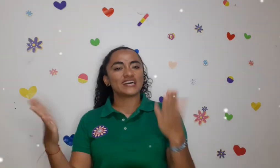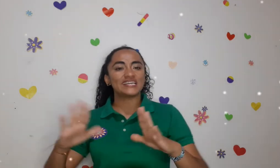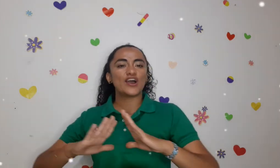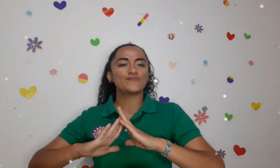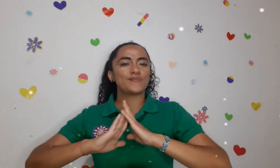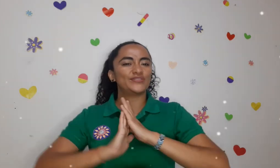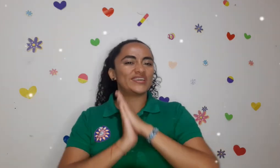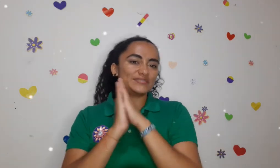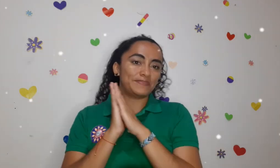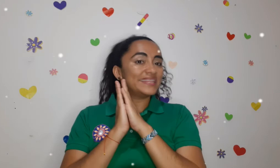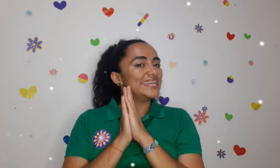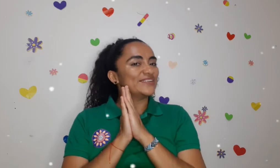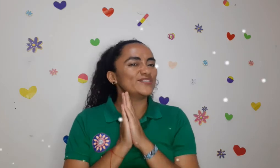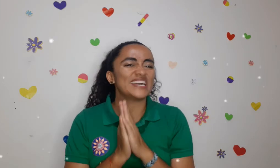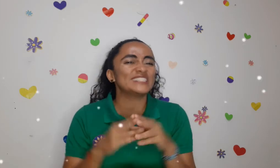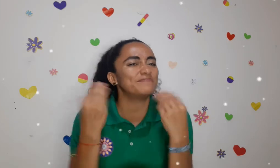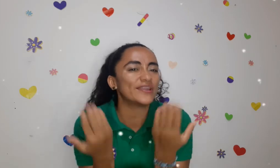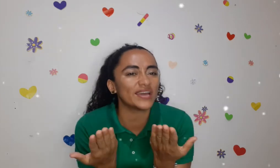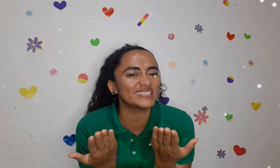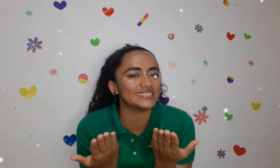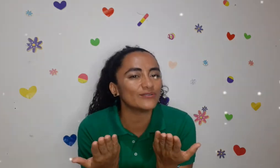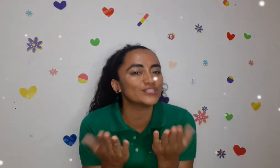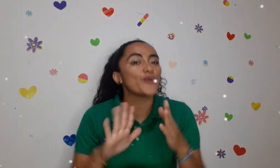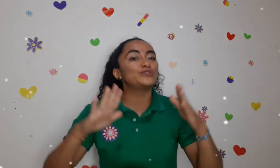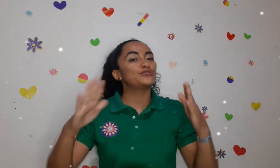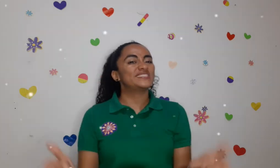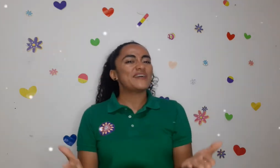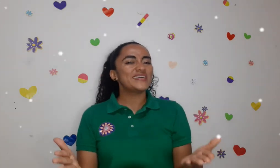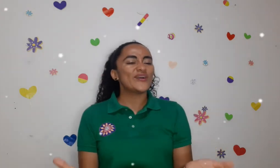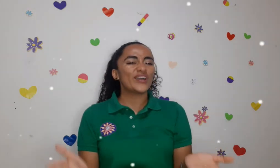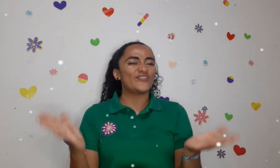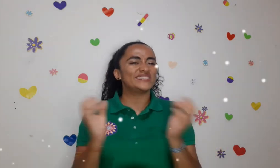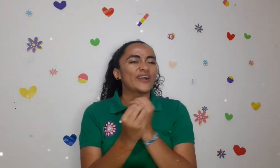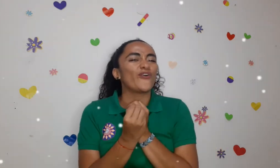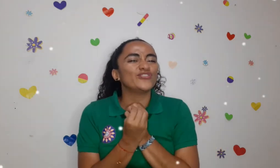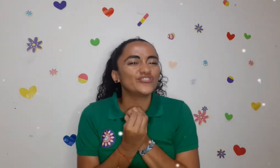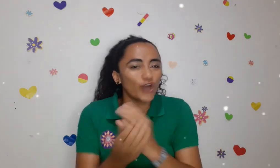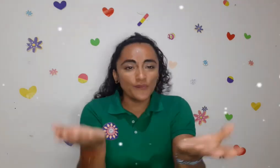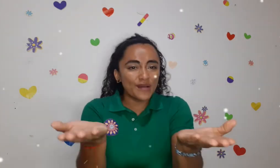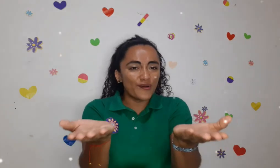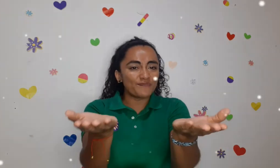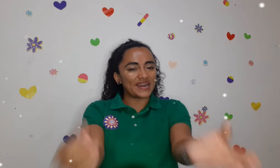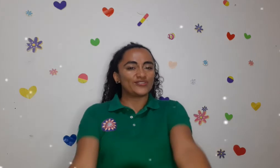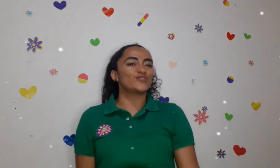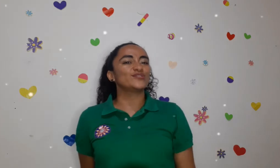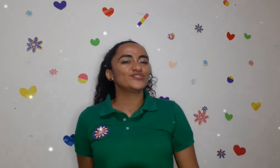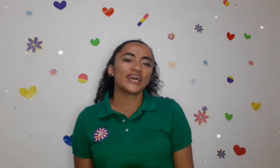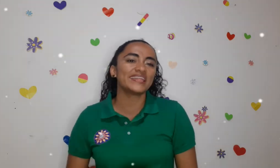ha llegado el momento de despedirnos. Espero que les haya gustado mucho este video, que lo hice con todo mi amor para todos ustedes.